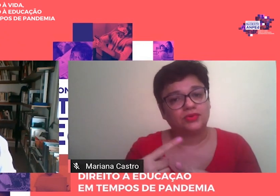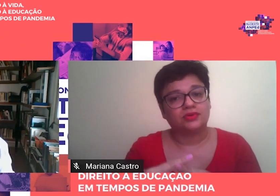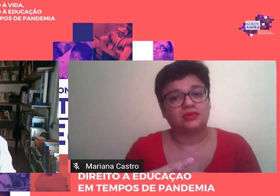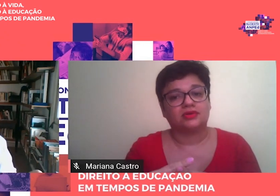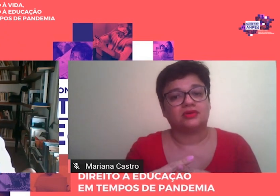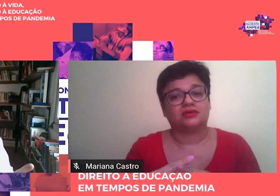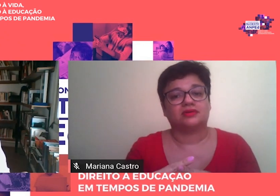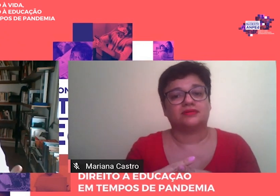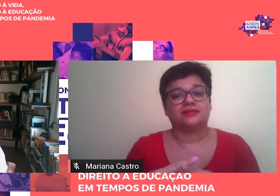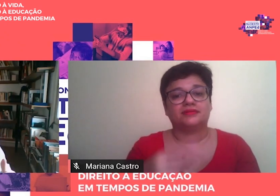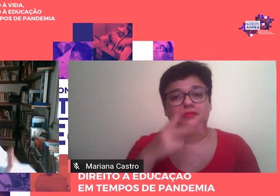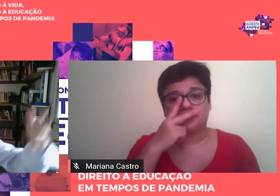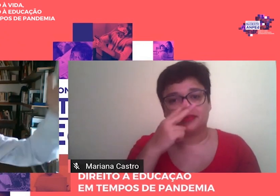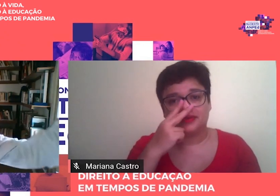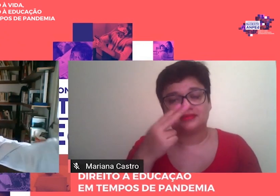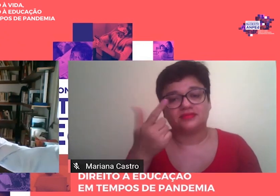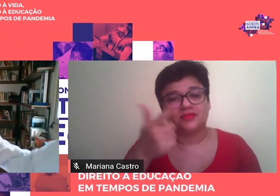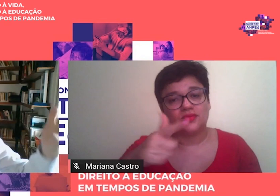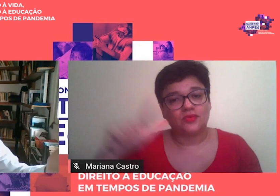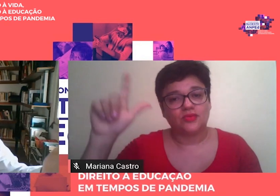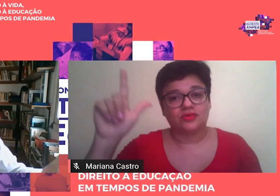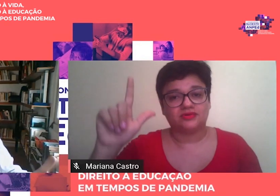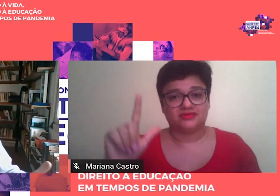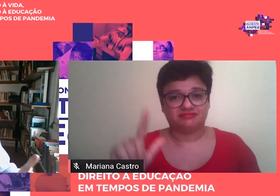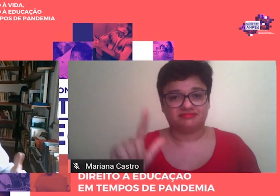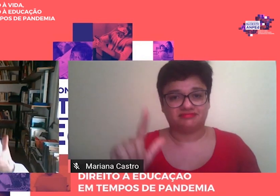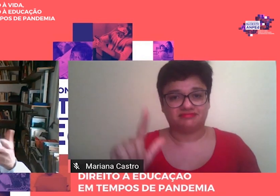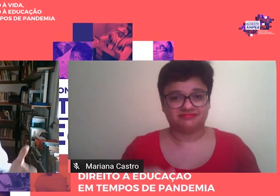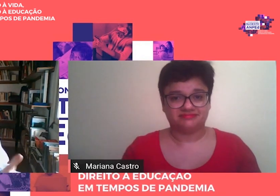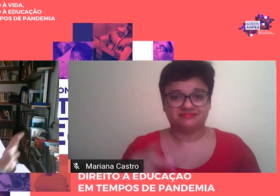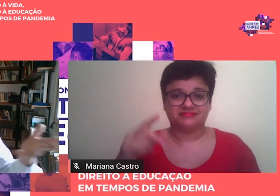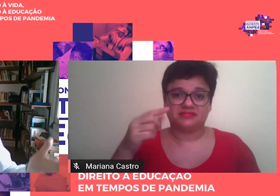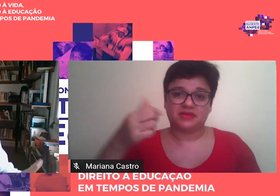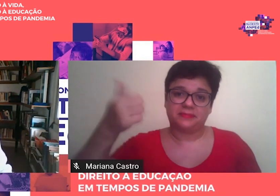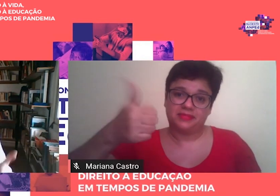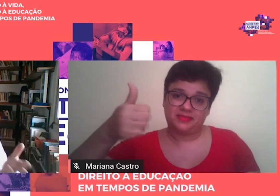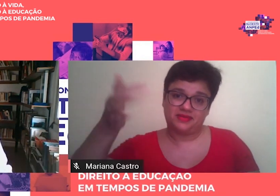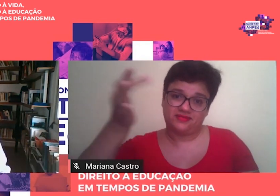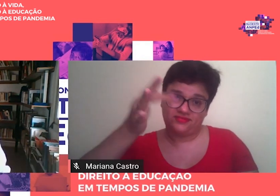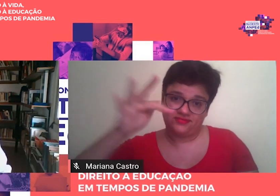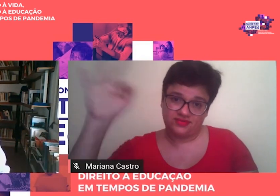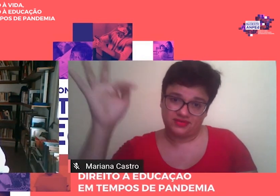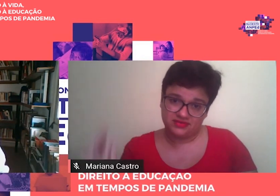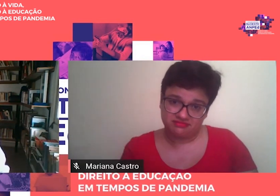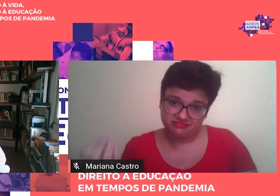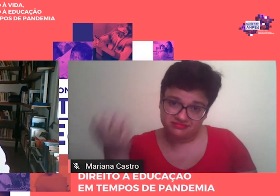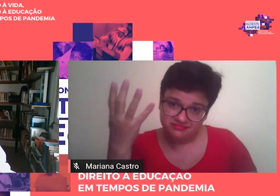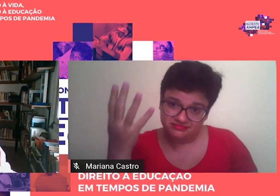ou de terceira mão, né, porque a primeira mão vem lá da França, a segunda os nossos